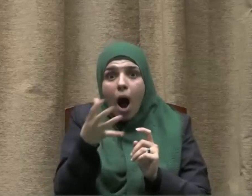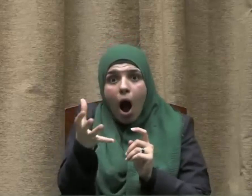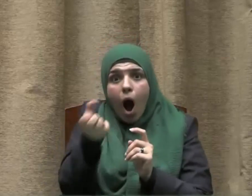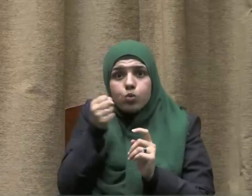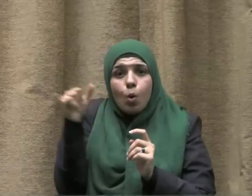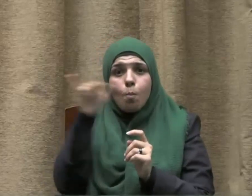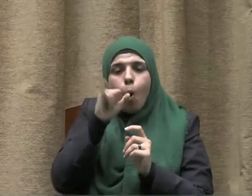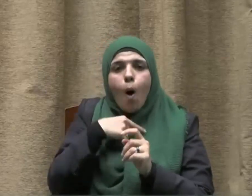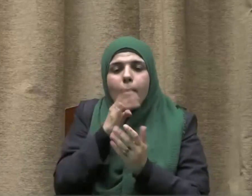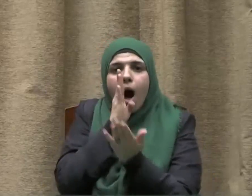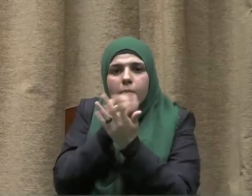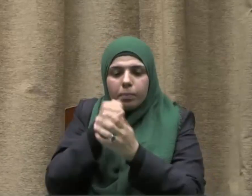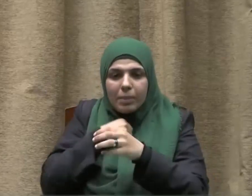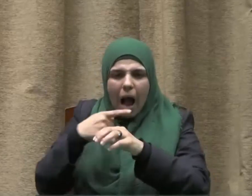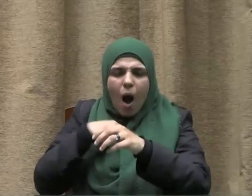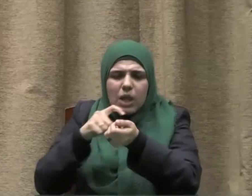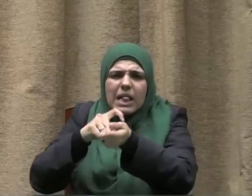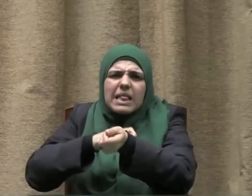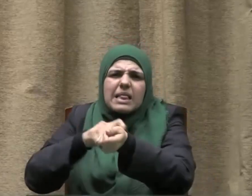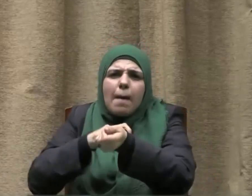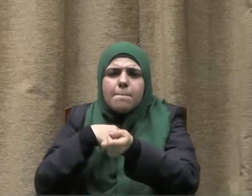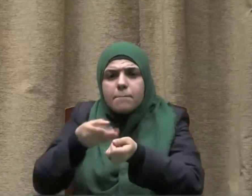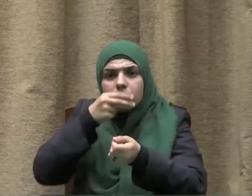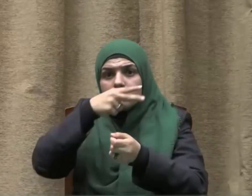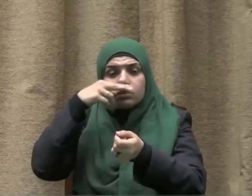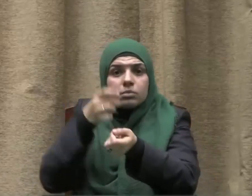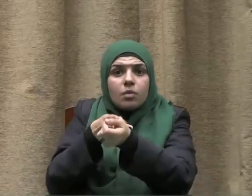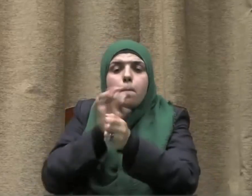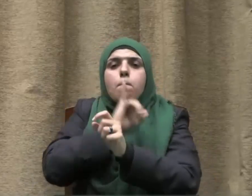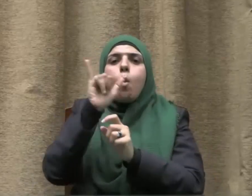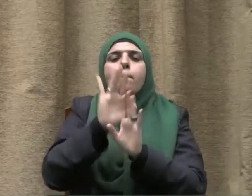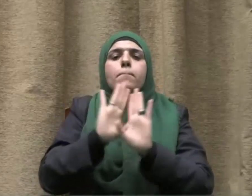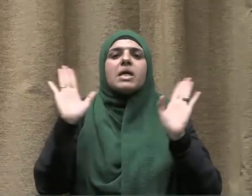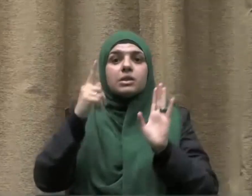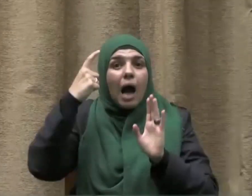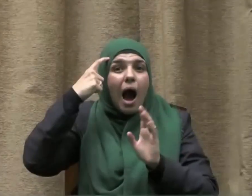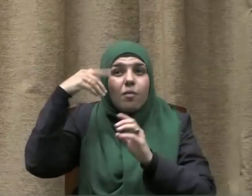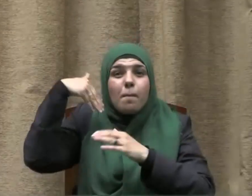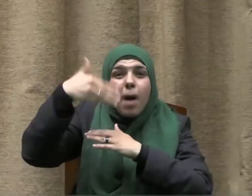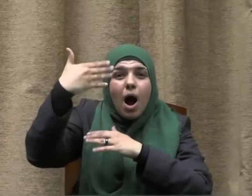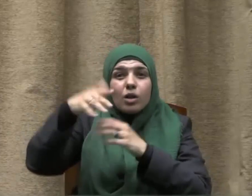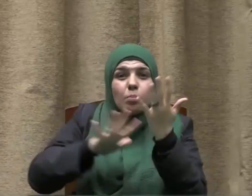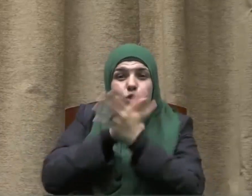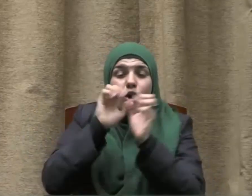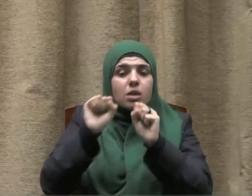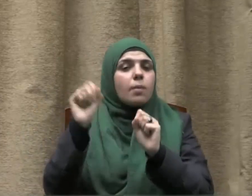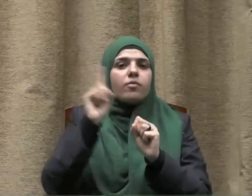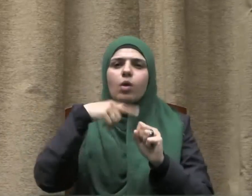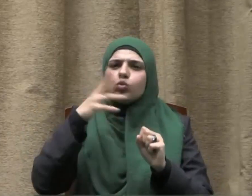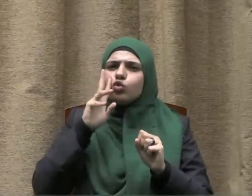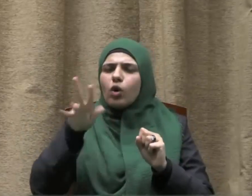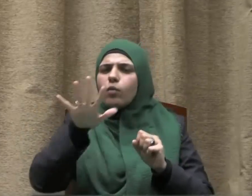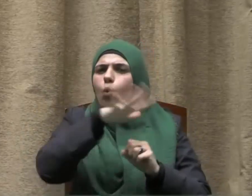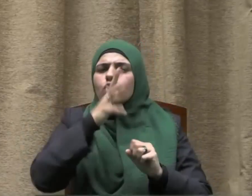أن يتحصل على المخدرات بأي طريق وأي وسيلة فكم من حرب أوقدت